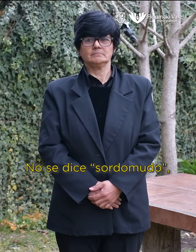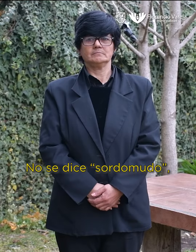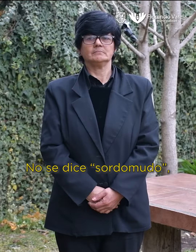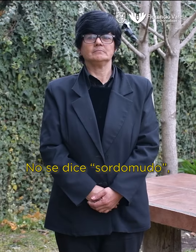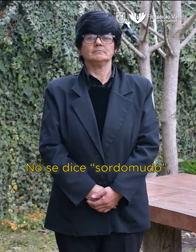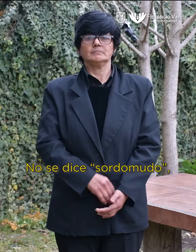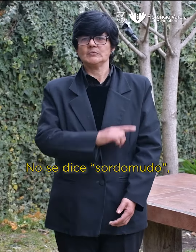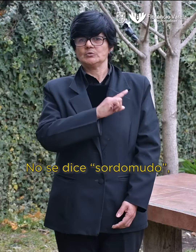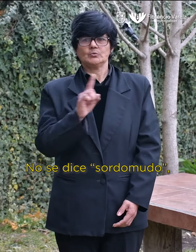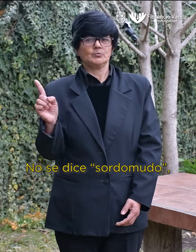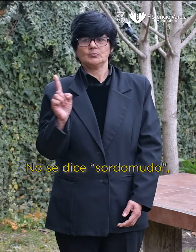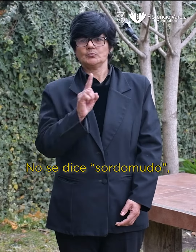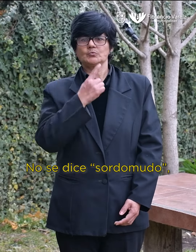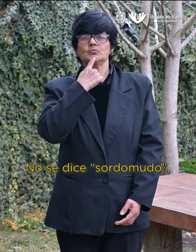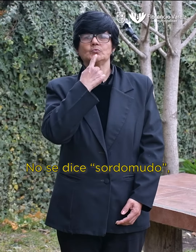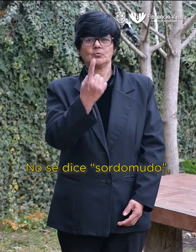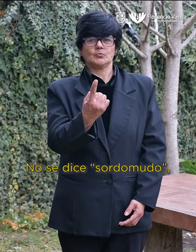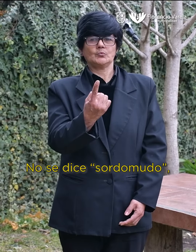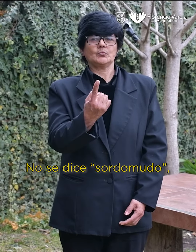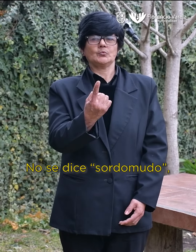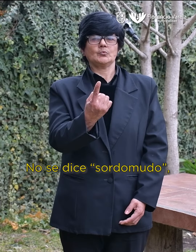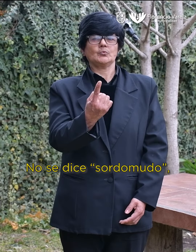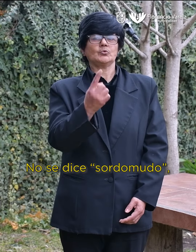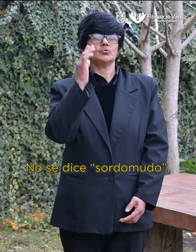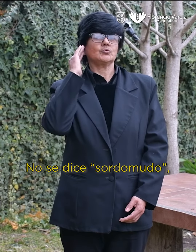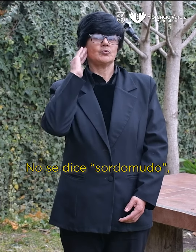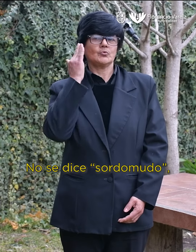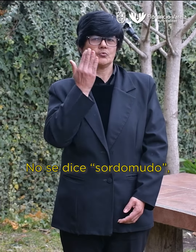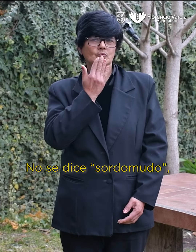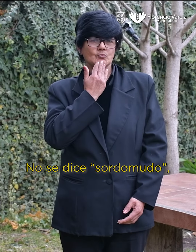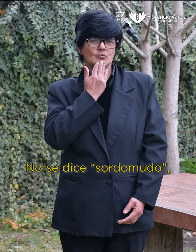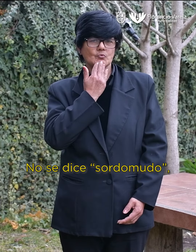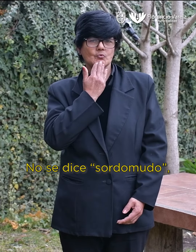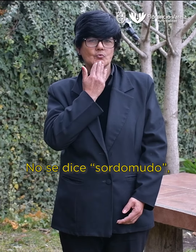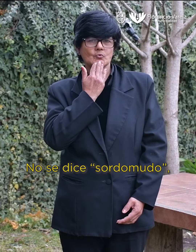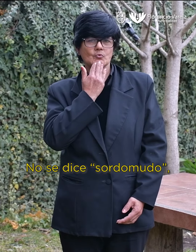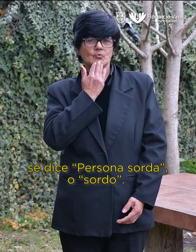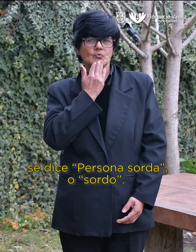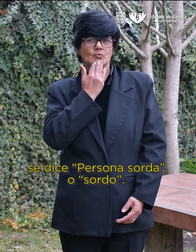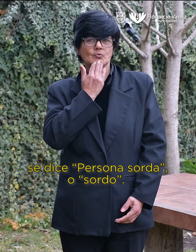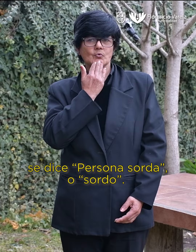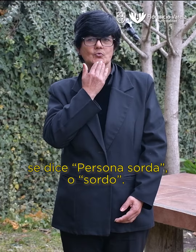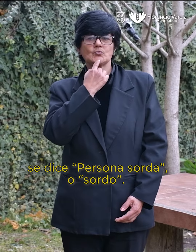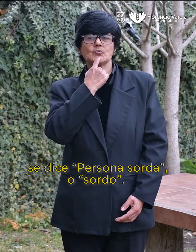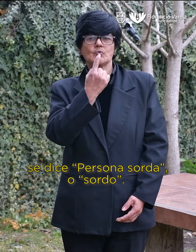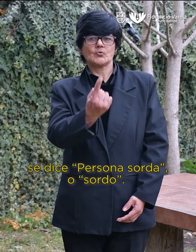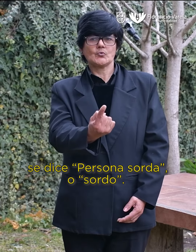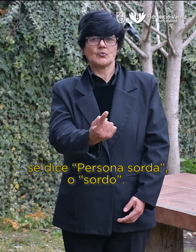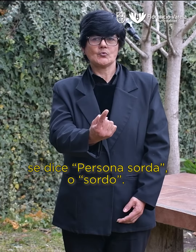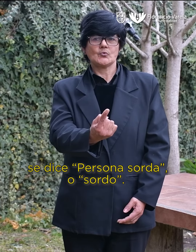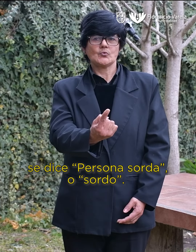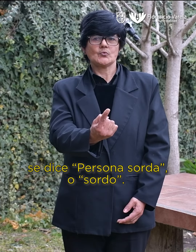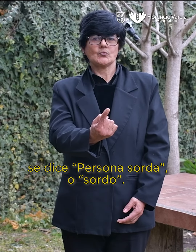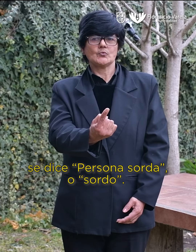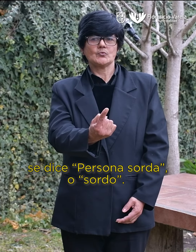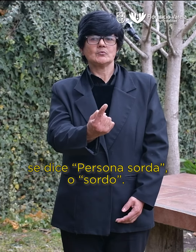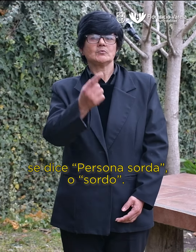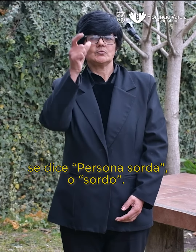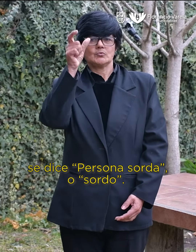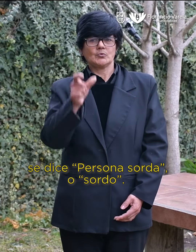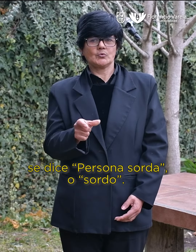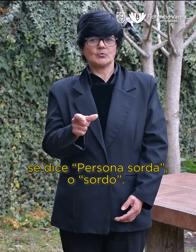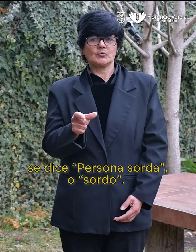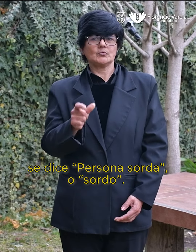dice sordo o mudo, se dice persona